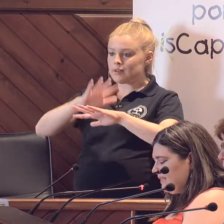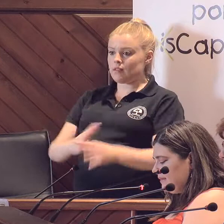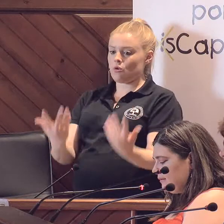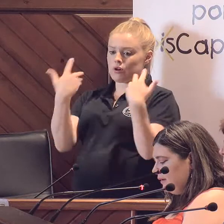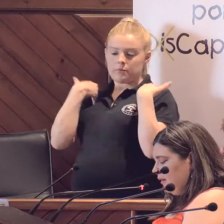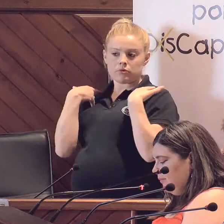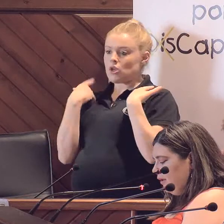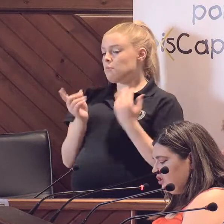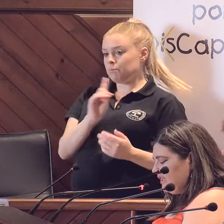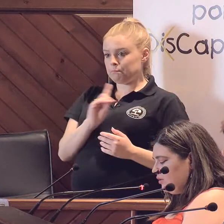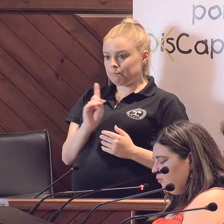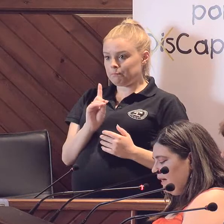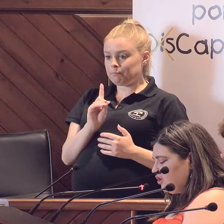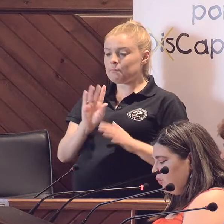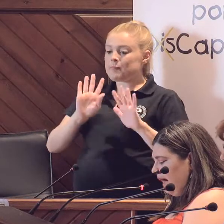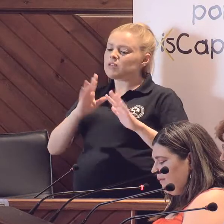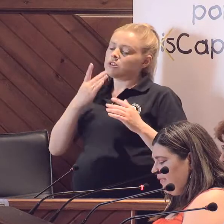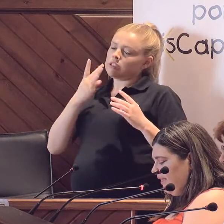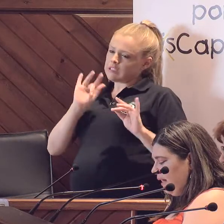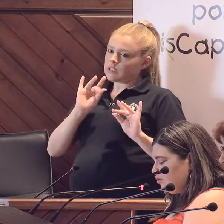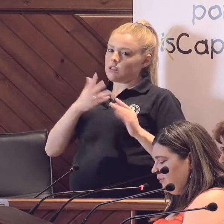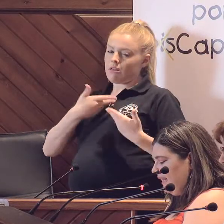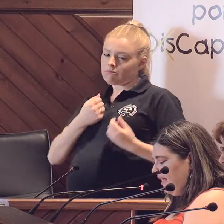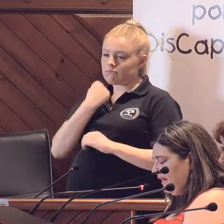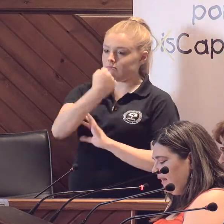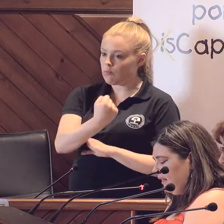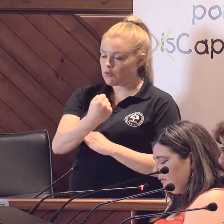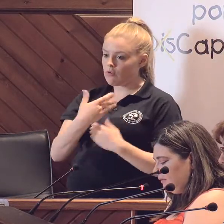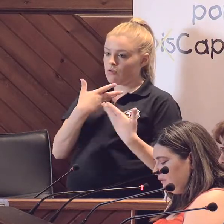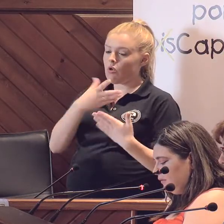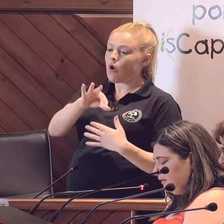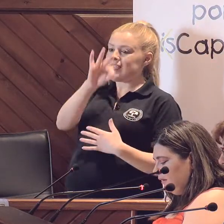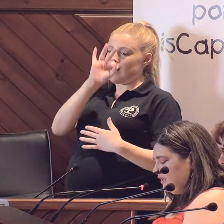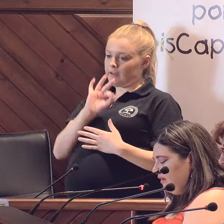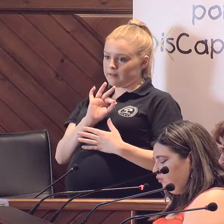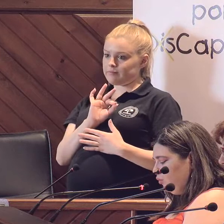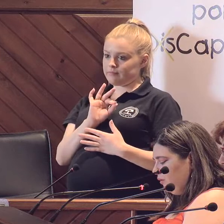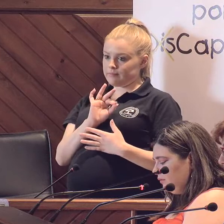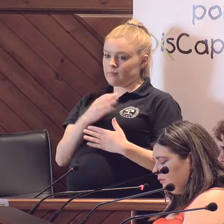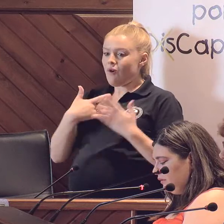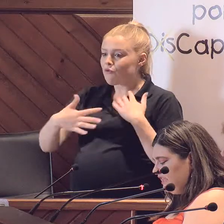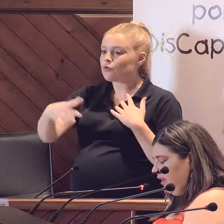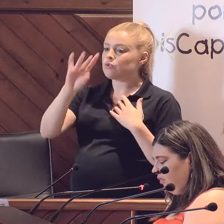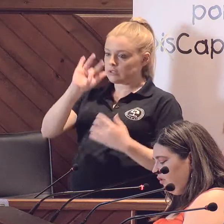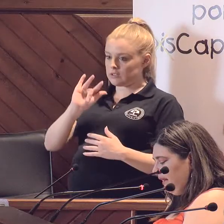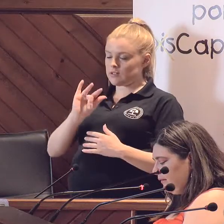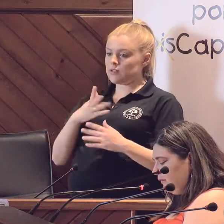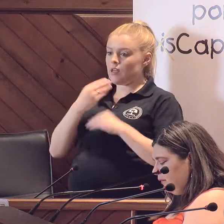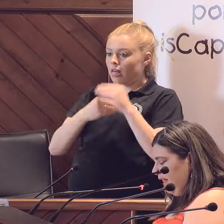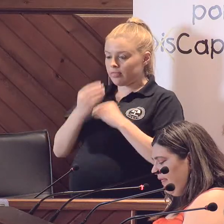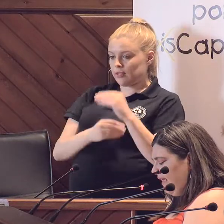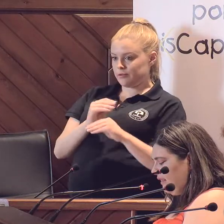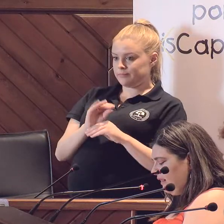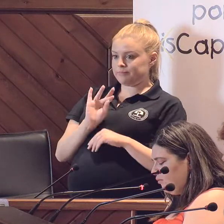de lo que le pasa, pero sí está en sus manos segura la capacidad y la posibilidad de elegir. Si hay futuro, si hay opciones.